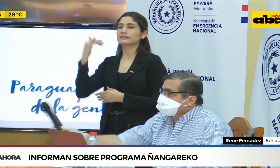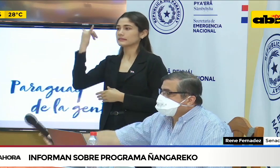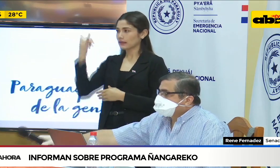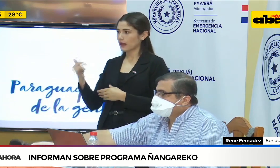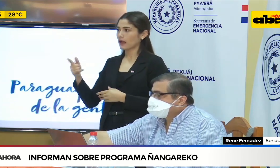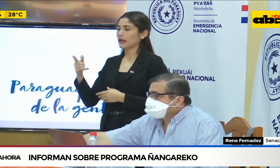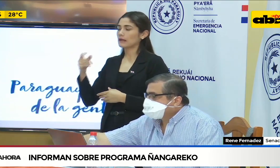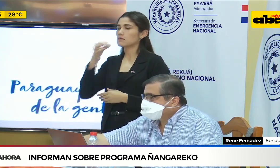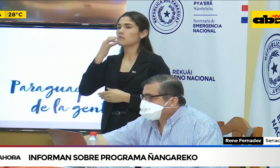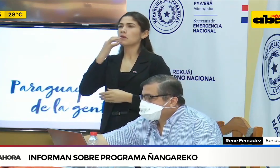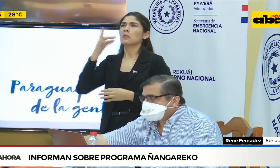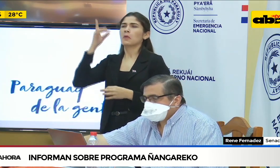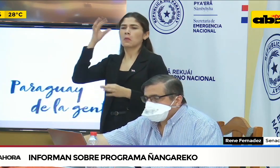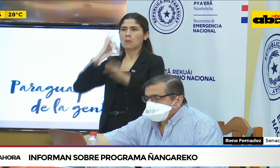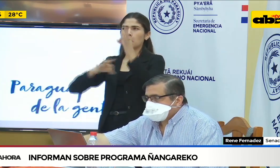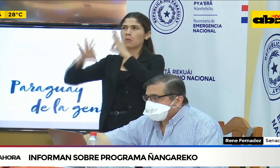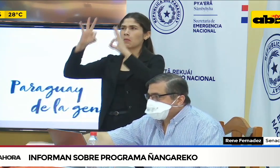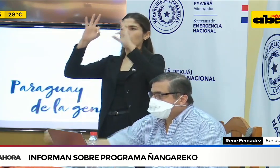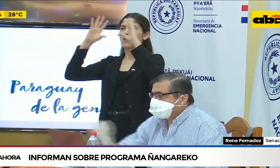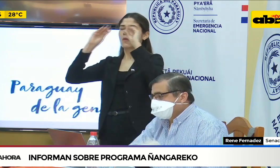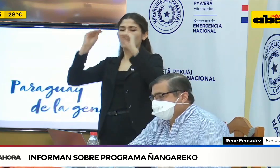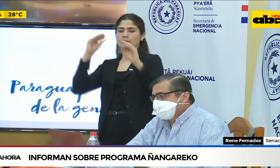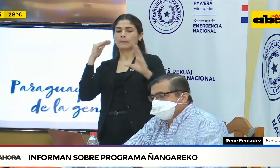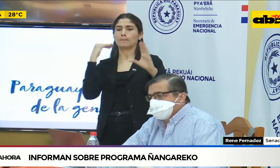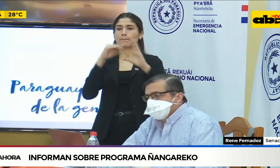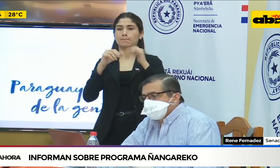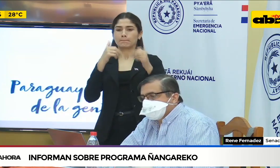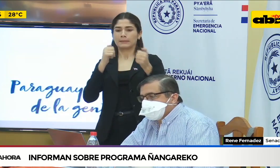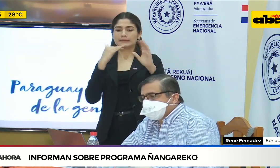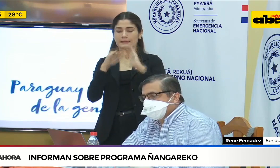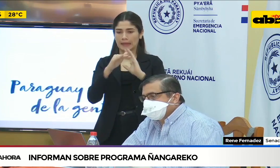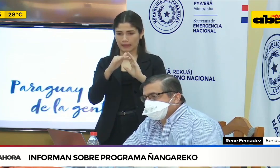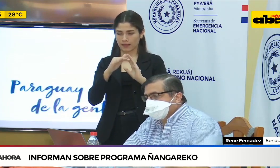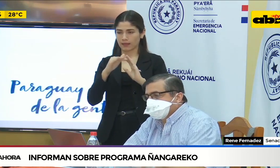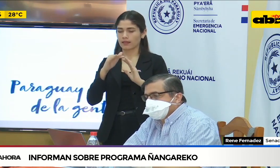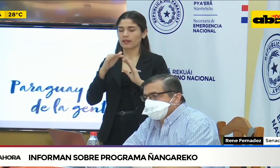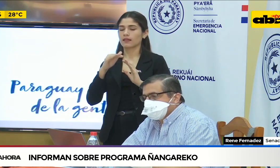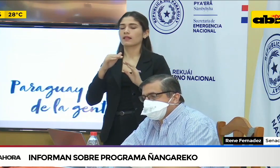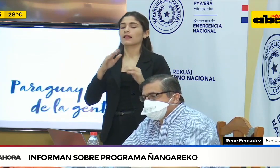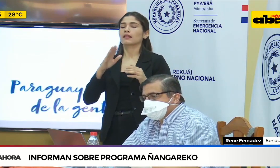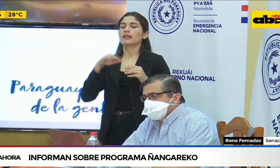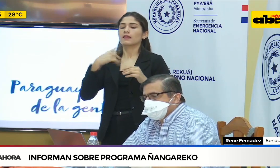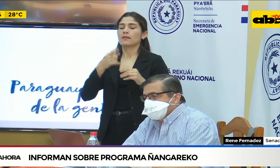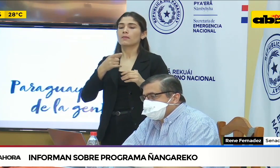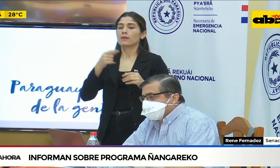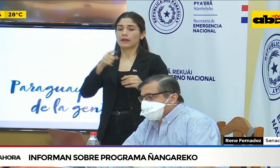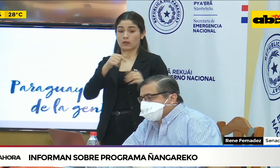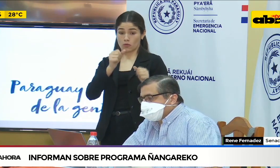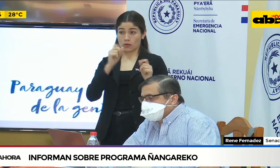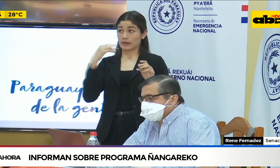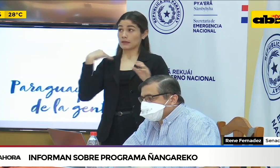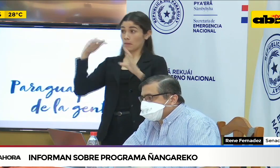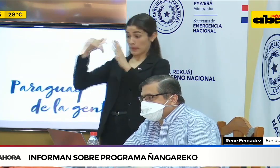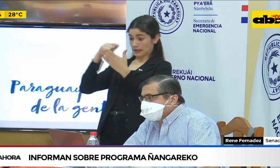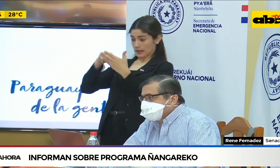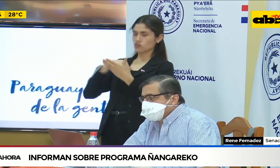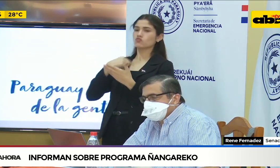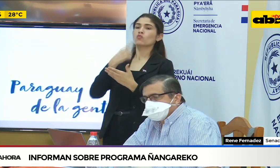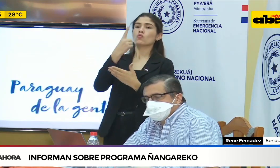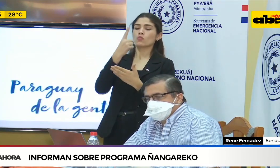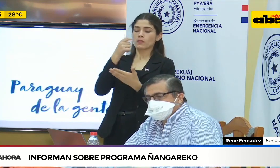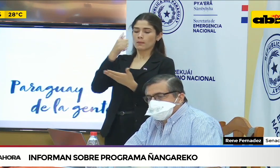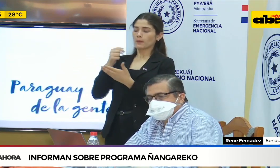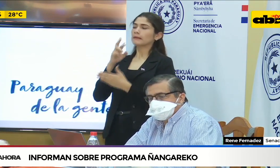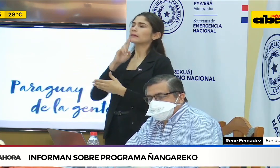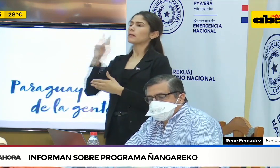de la madrugada, la gente el día de hoy se levantó, dio el uno, pero ya no volvió a recibir ningún aviso. ¿Eso por qué se da,